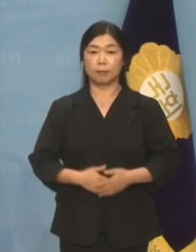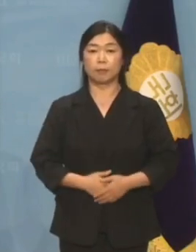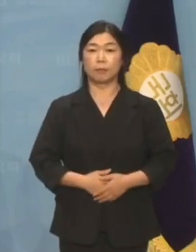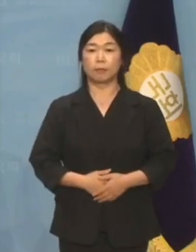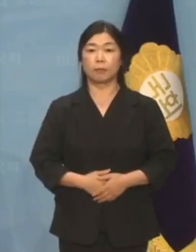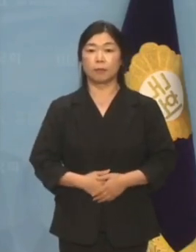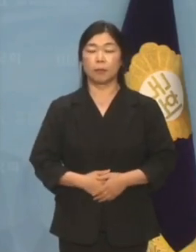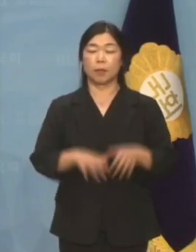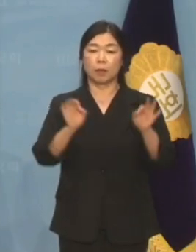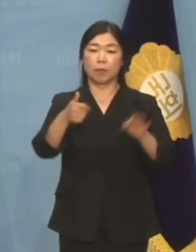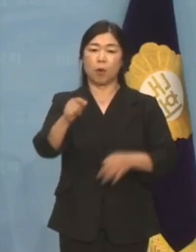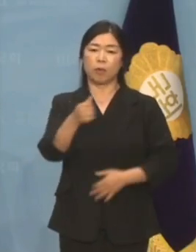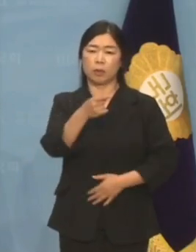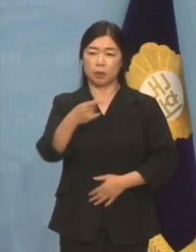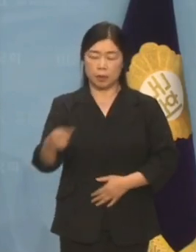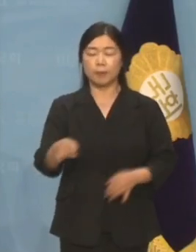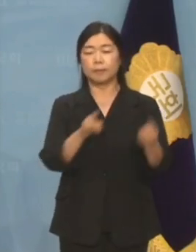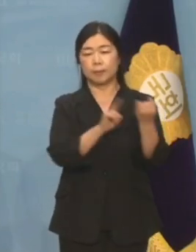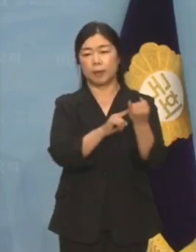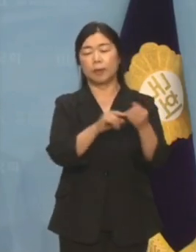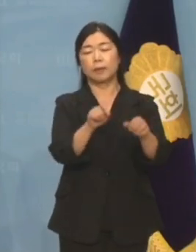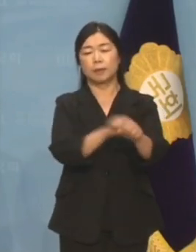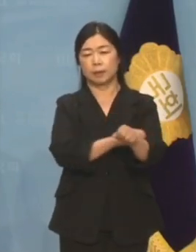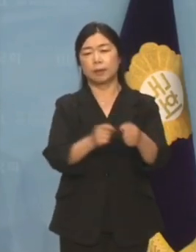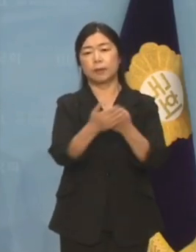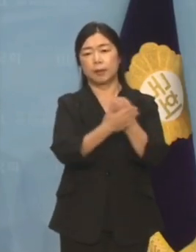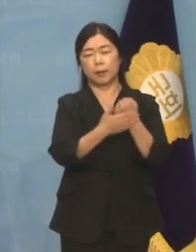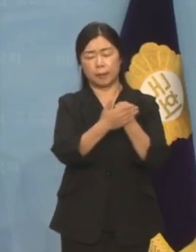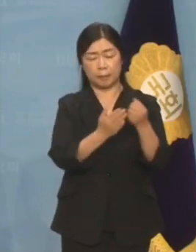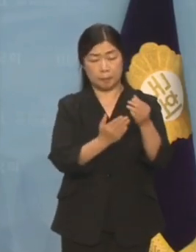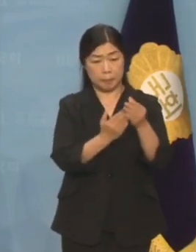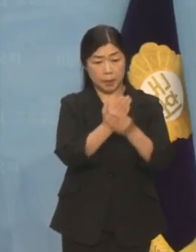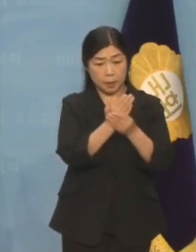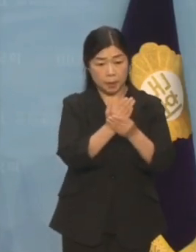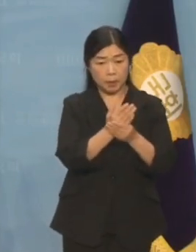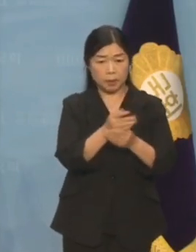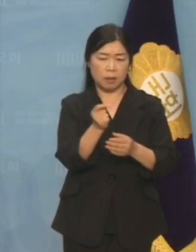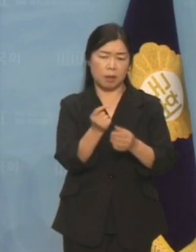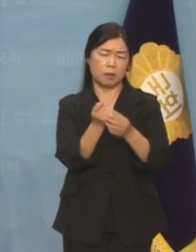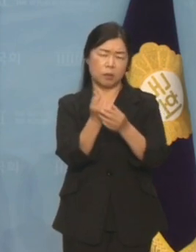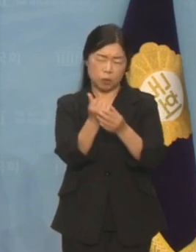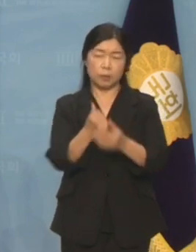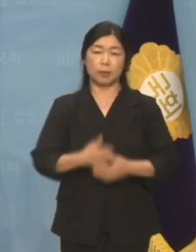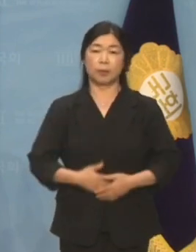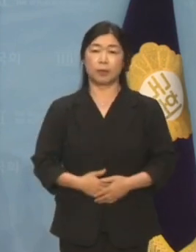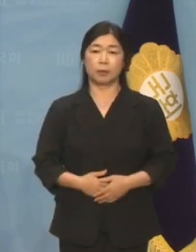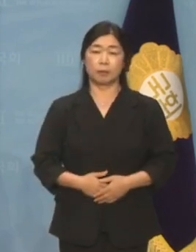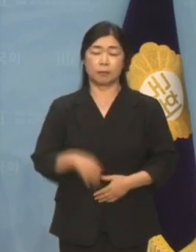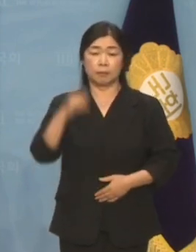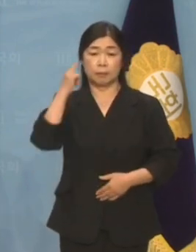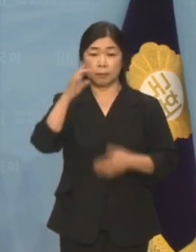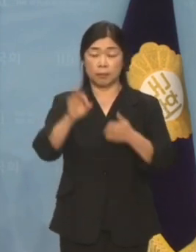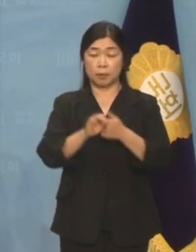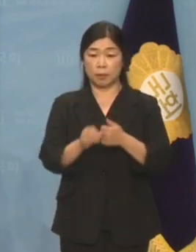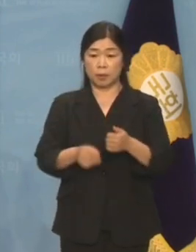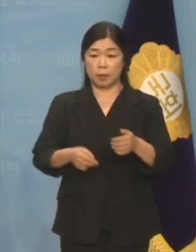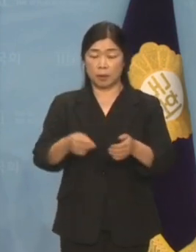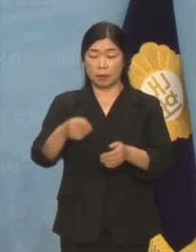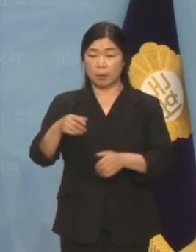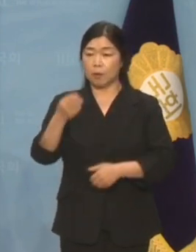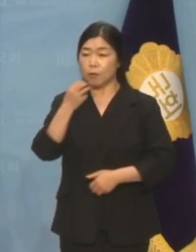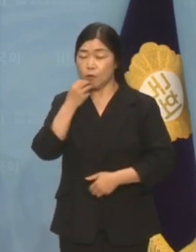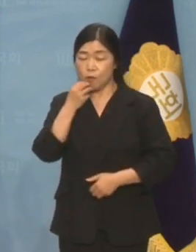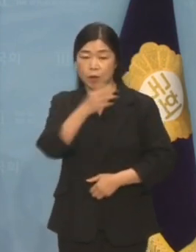김건희 여사 일가의 특혜, 드러난 것은 빙산의 일각에 불과합니다. 종점 변경 의혹으로